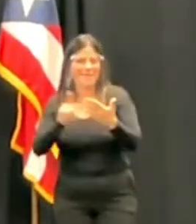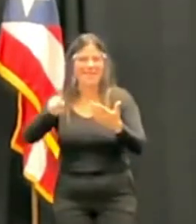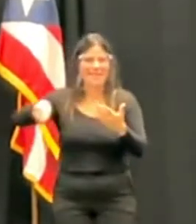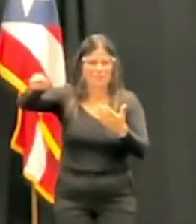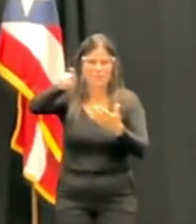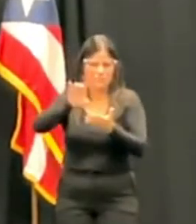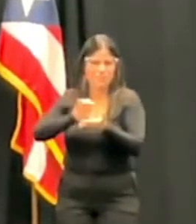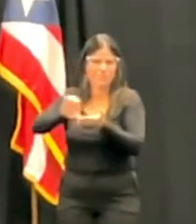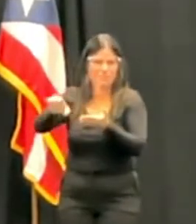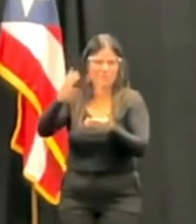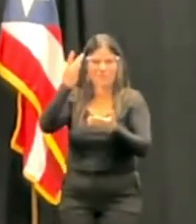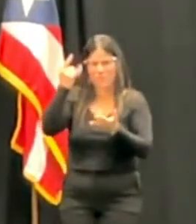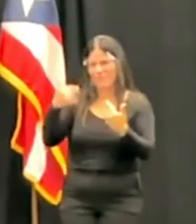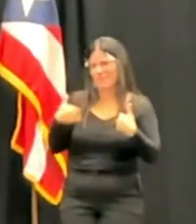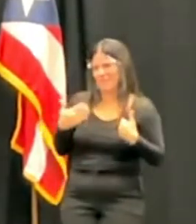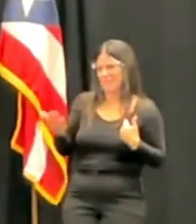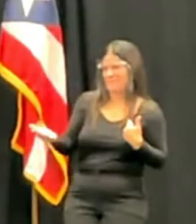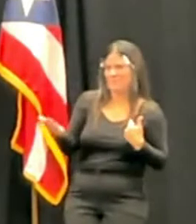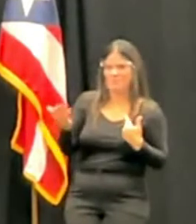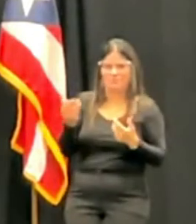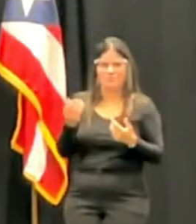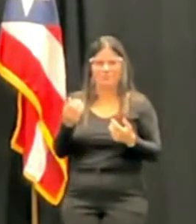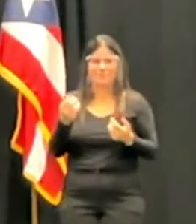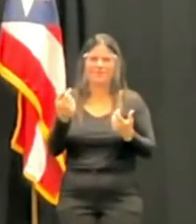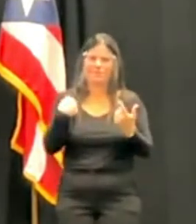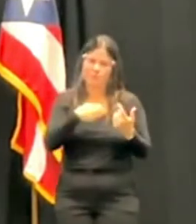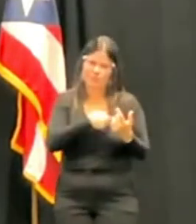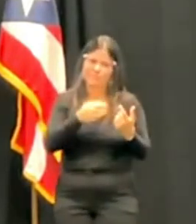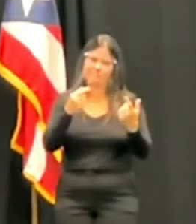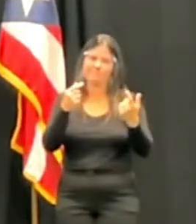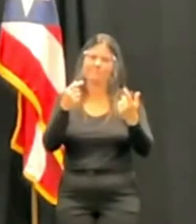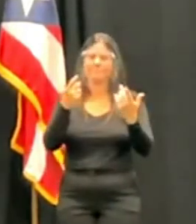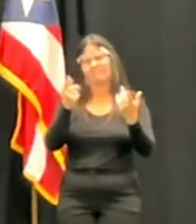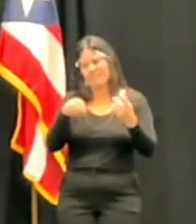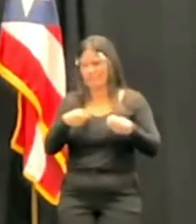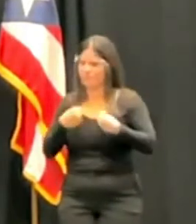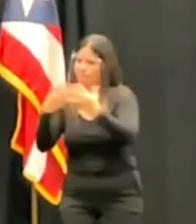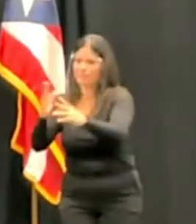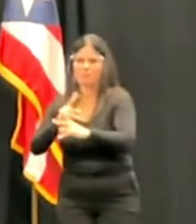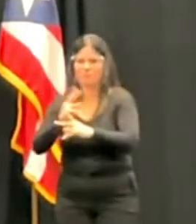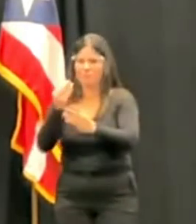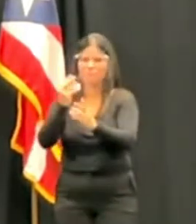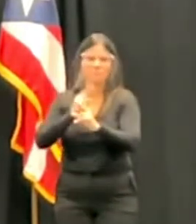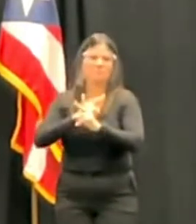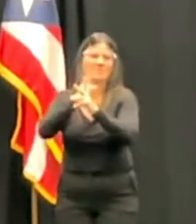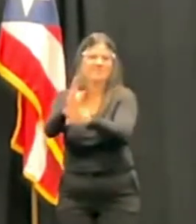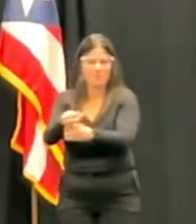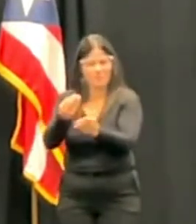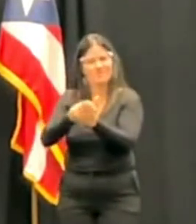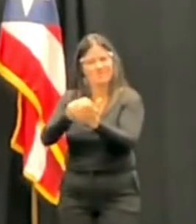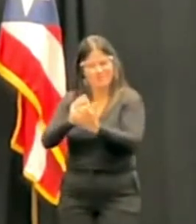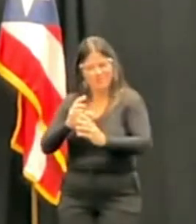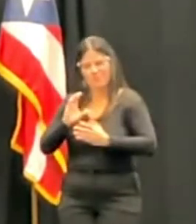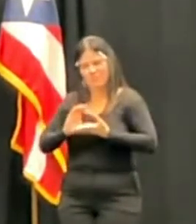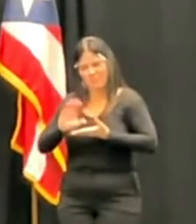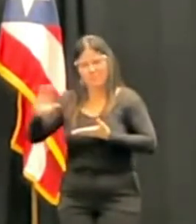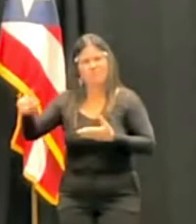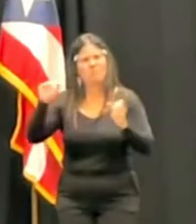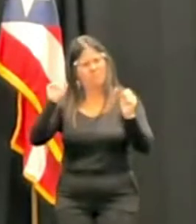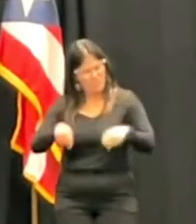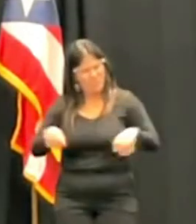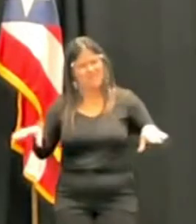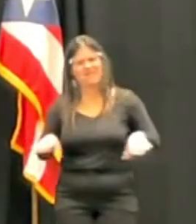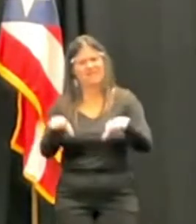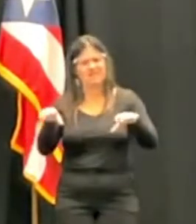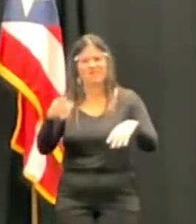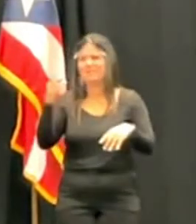el gobierno le va a prestar esos 30 millones al municipio X para que pueda hacer esa obra de restitución